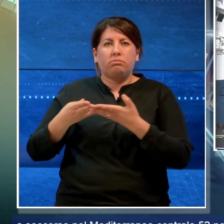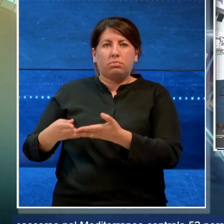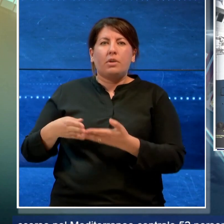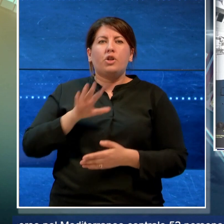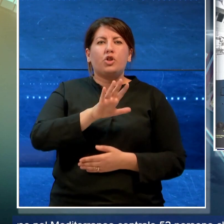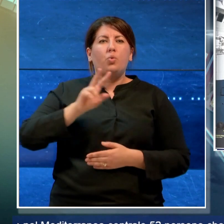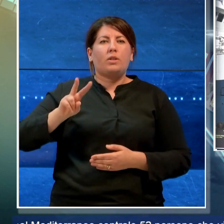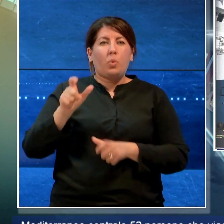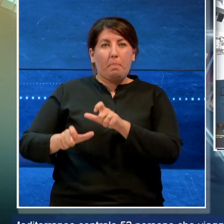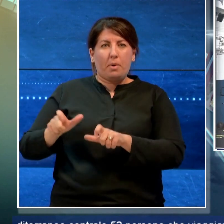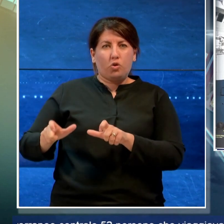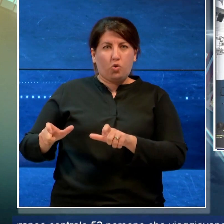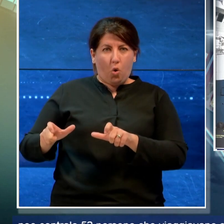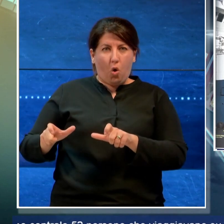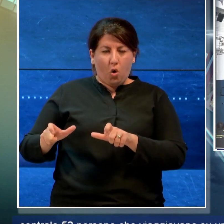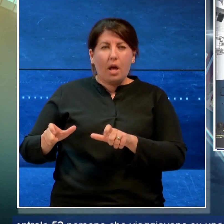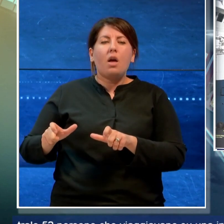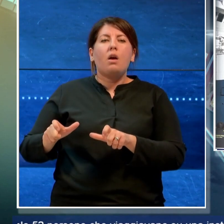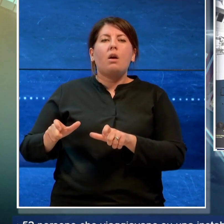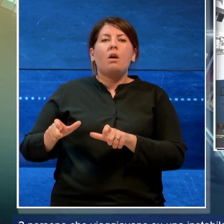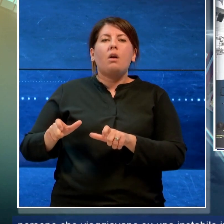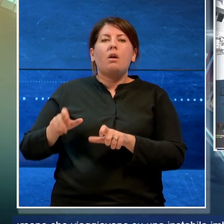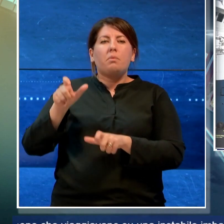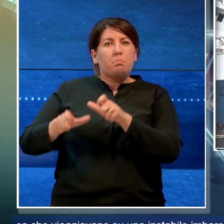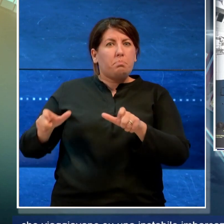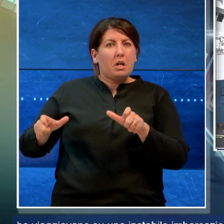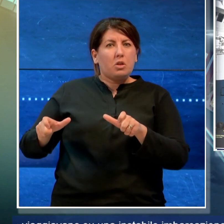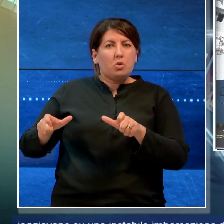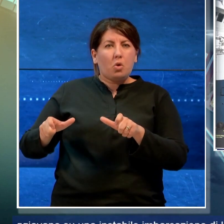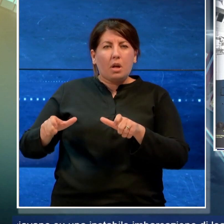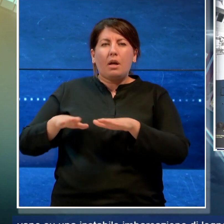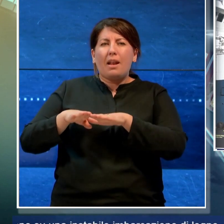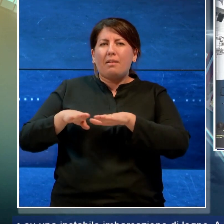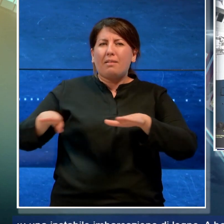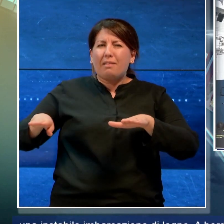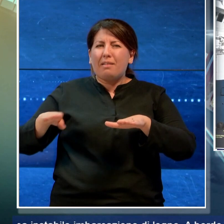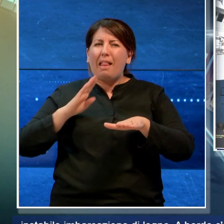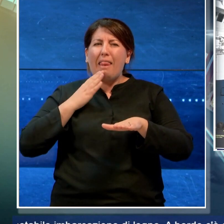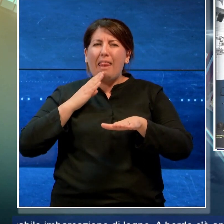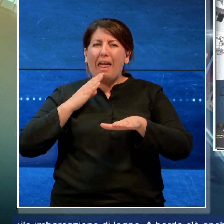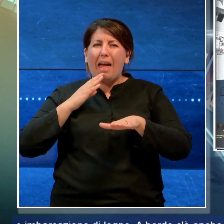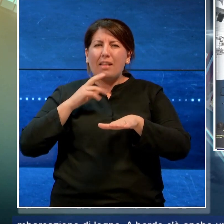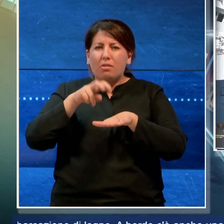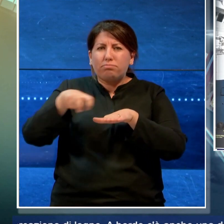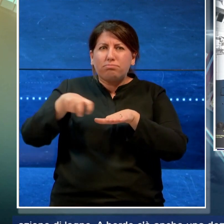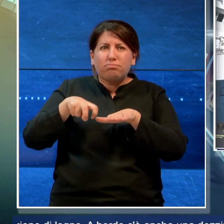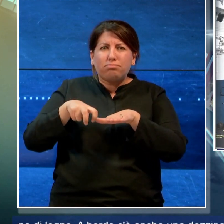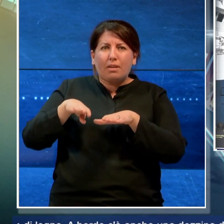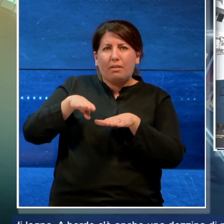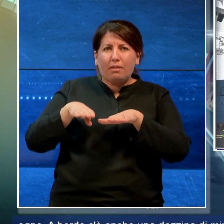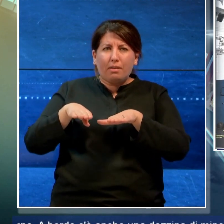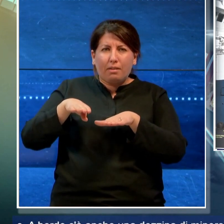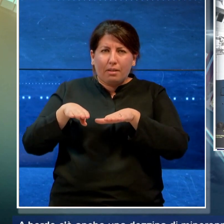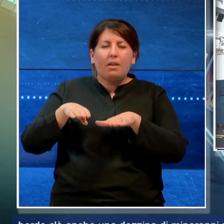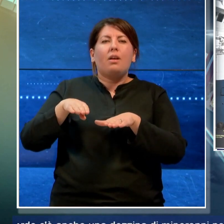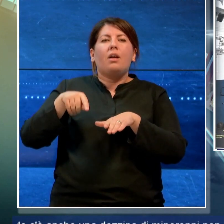persone che viaggiavano su una imbarcazione di legno. A bordo c'è anche